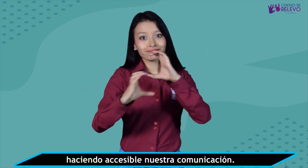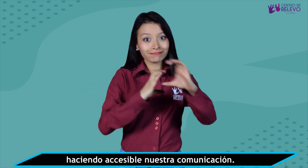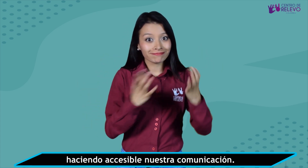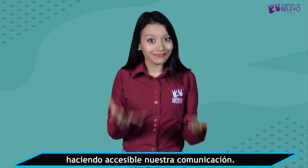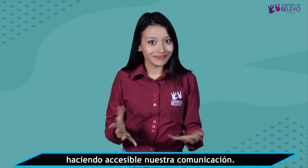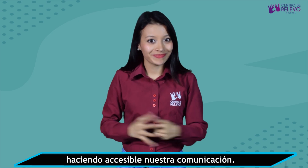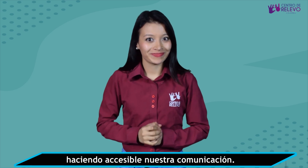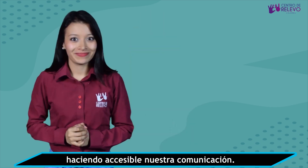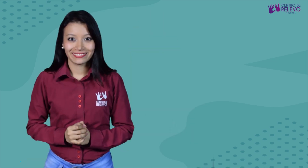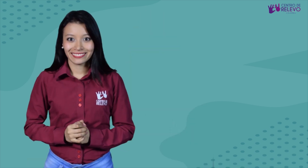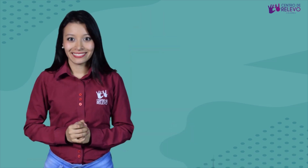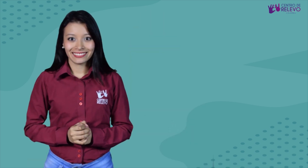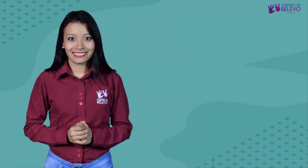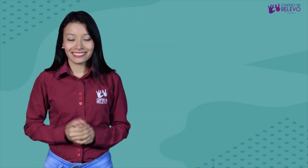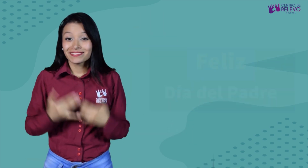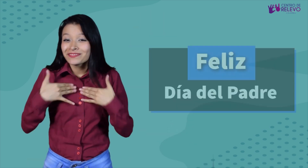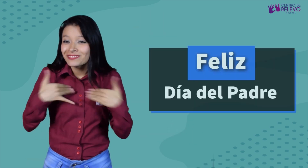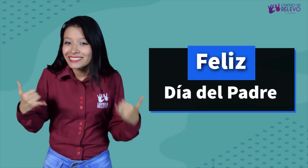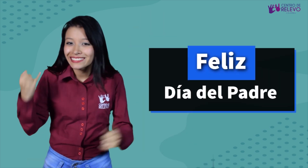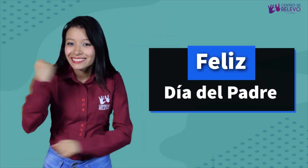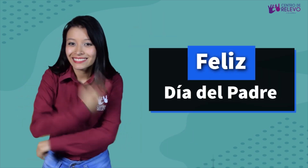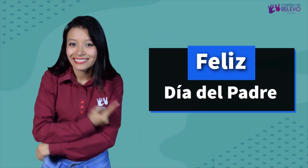comunicación. ¡Feliz Día del Padre!